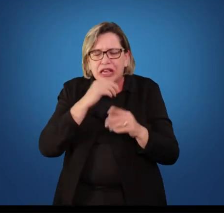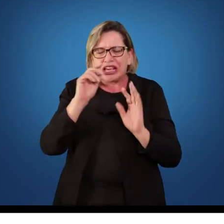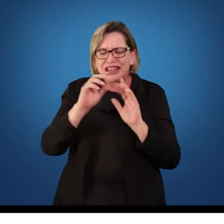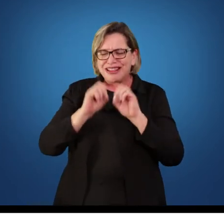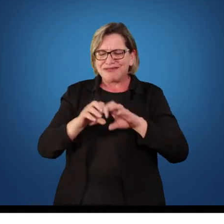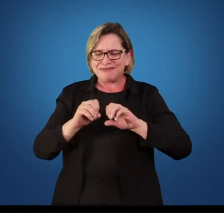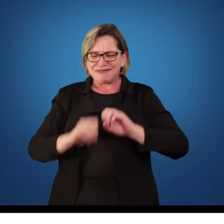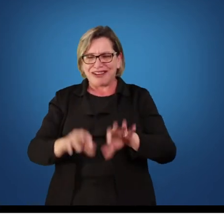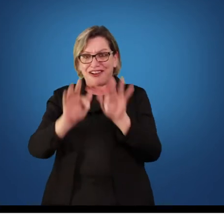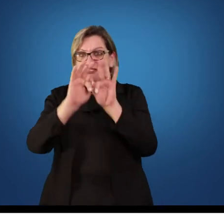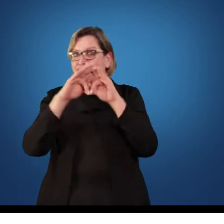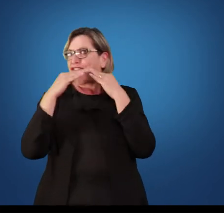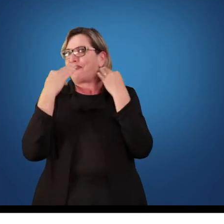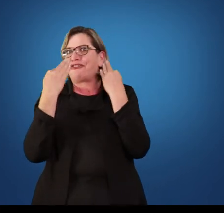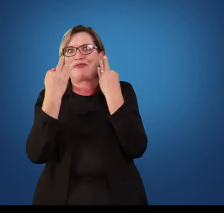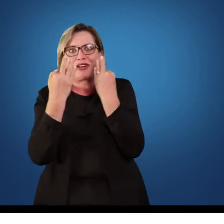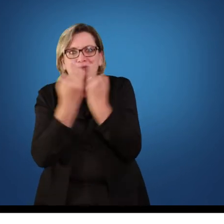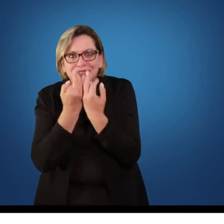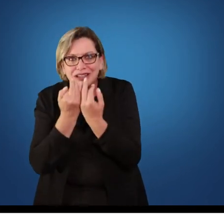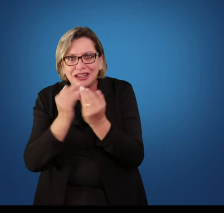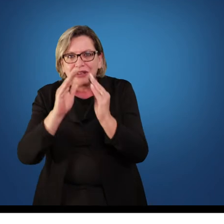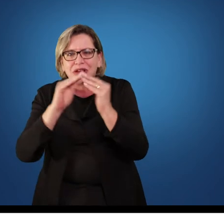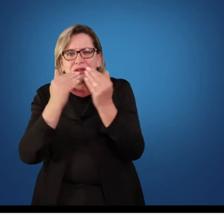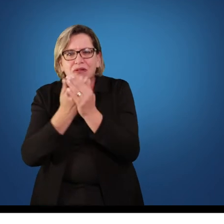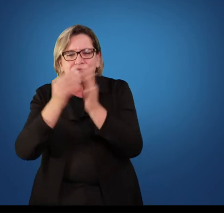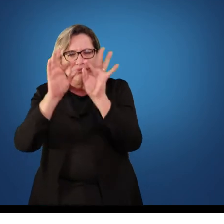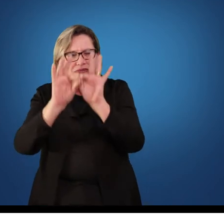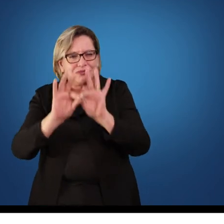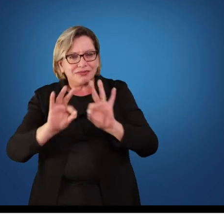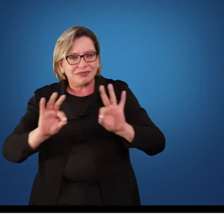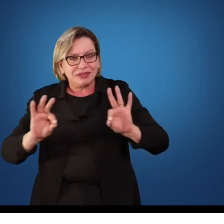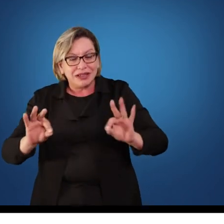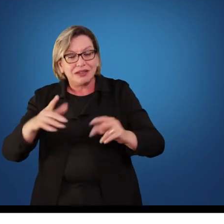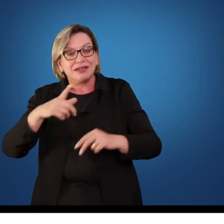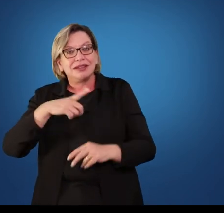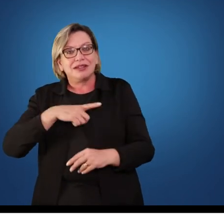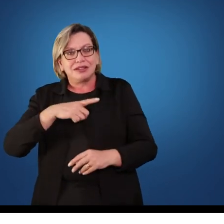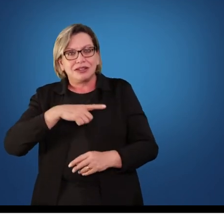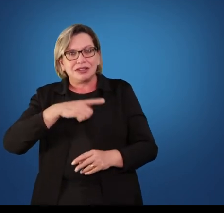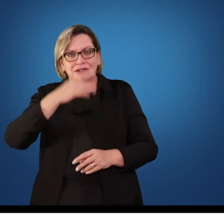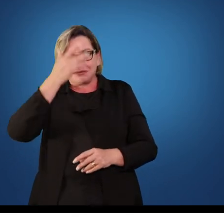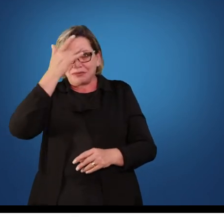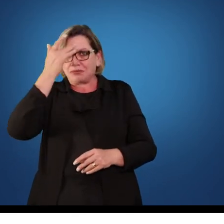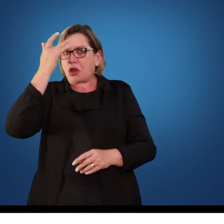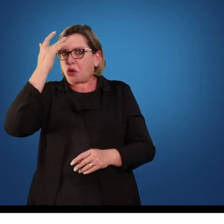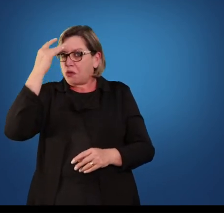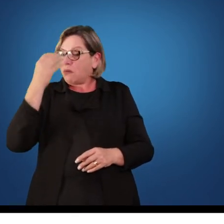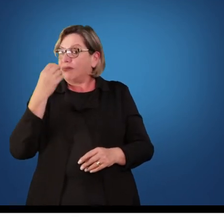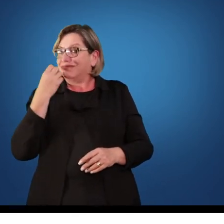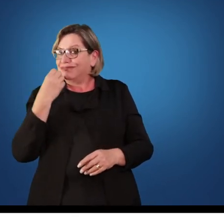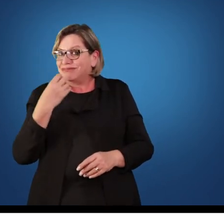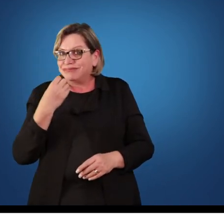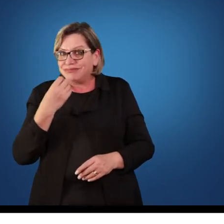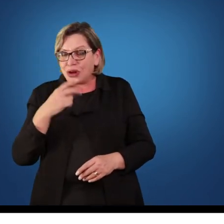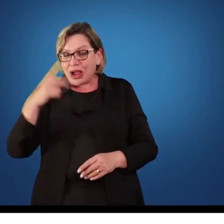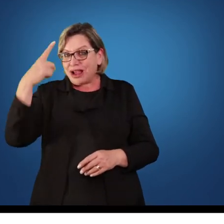inteira. Apesar de ser uma escola muito simples, tinham pessoas de uma alta capacidade, de uma criatividade enorme